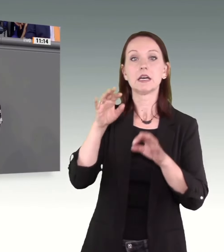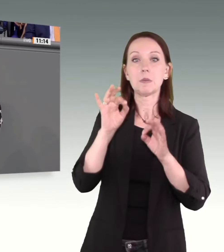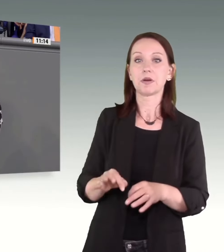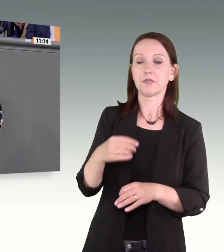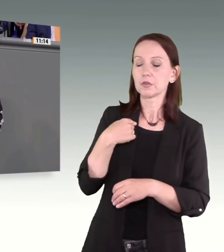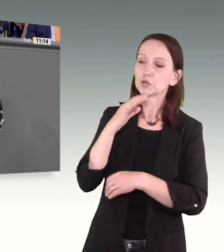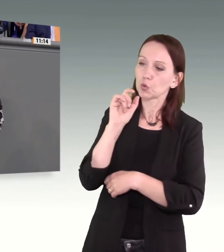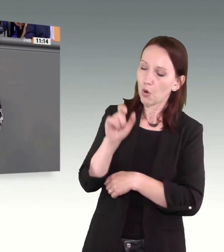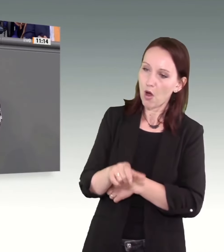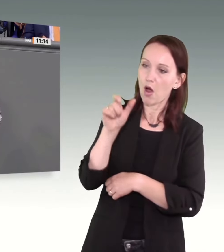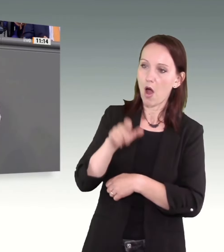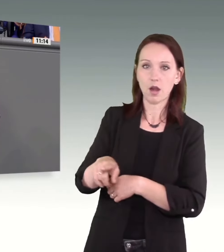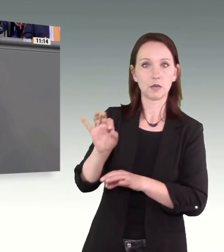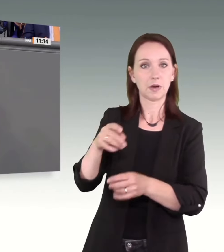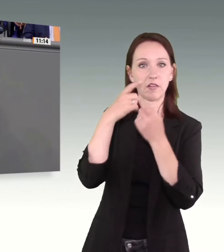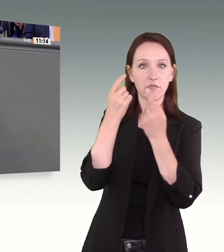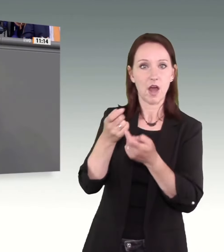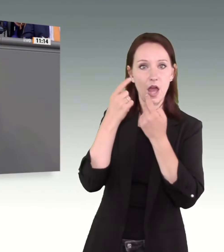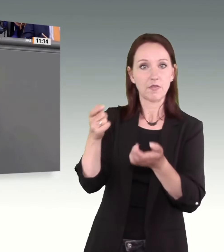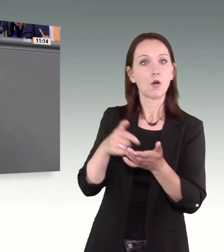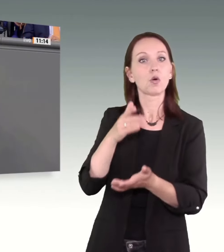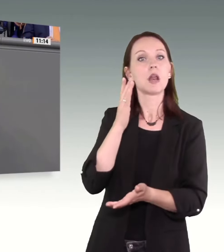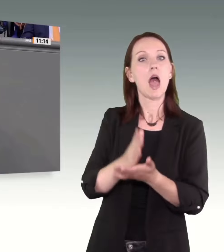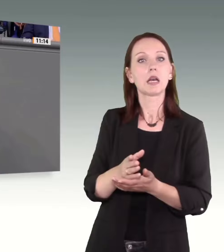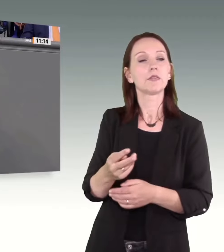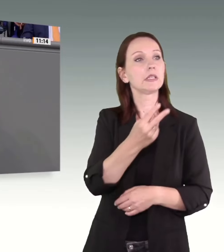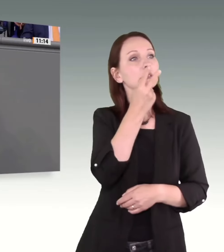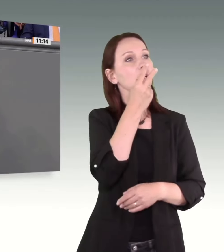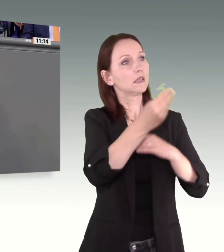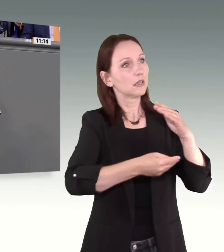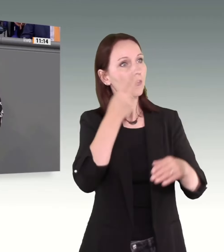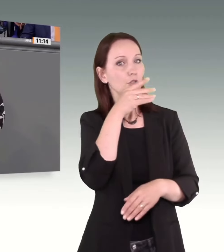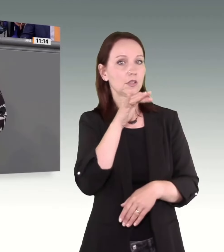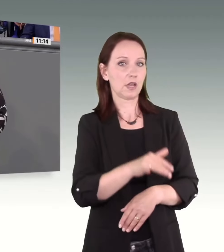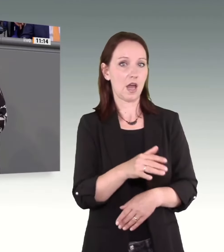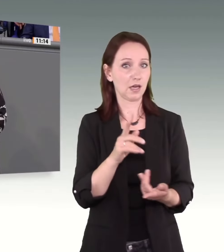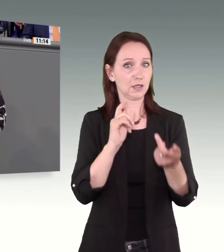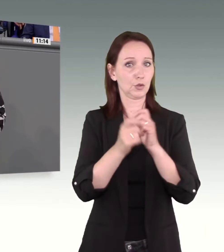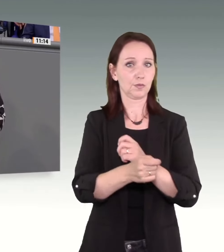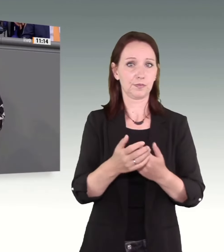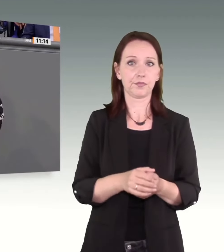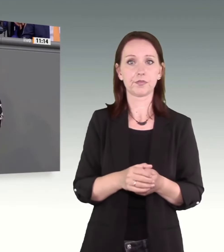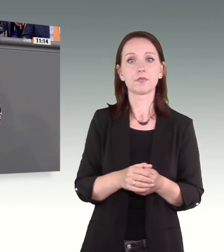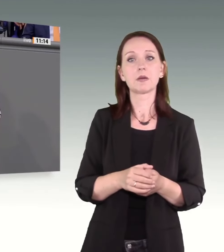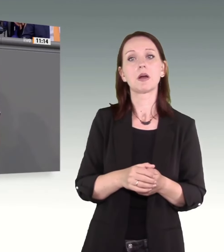In ihrer höchst bemerkenswerten Dissertation wies Julia Habermann nach, dass RichterInnen bei Femiziden